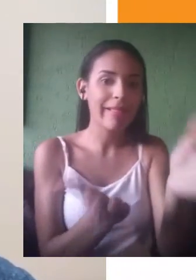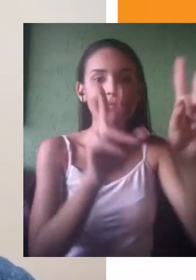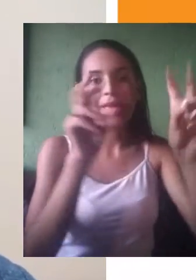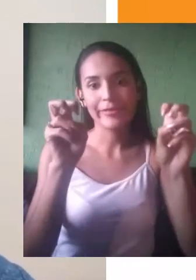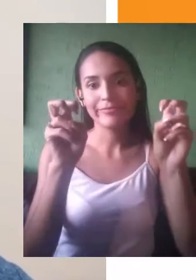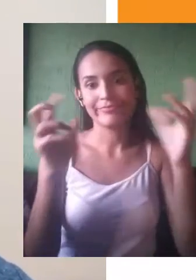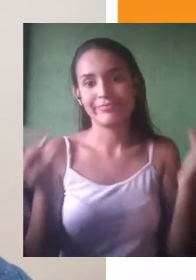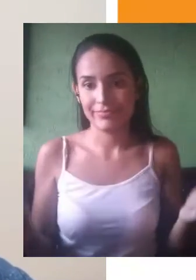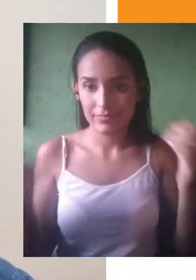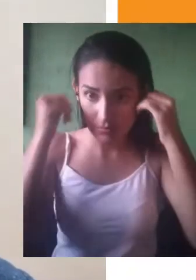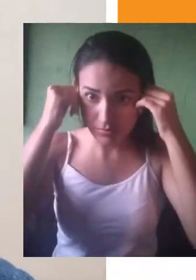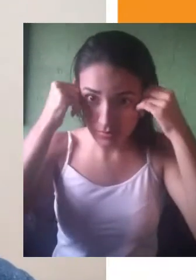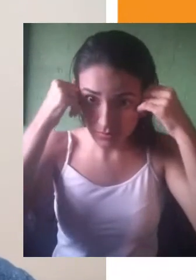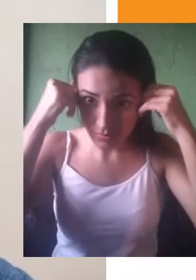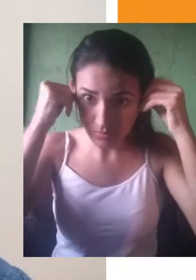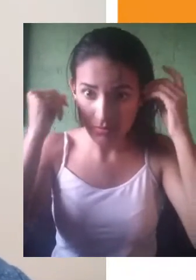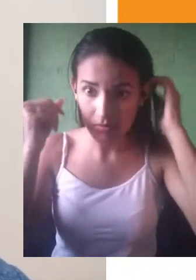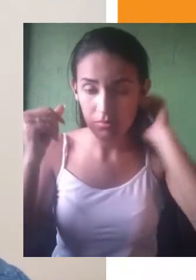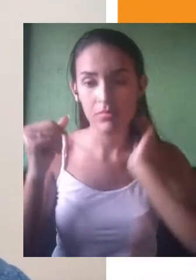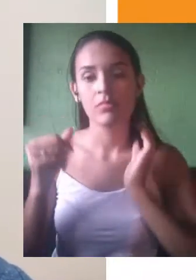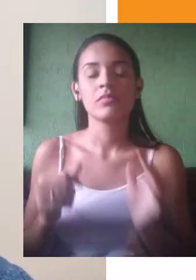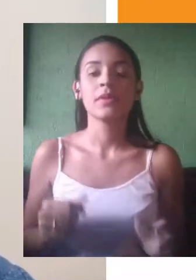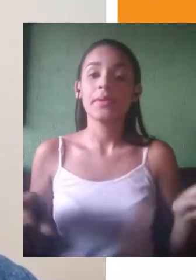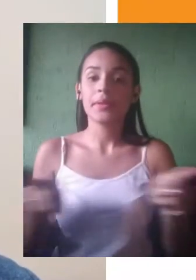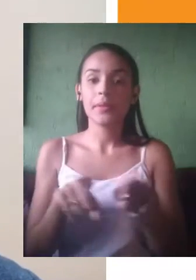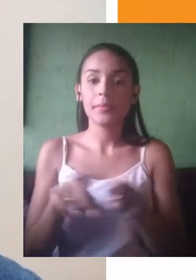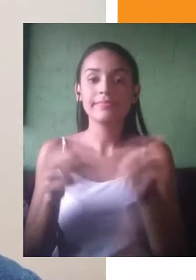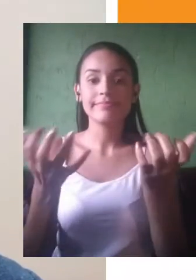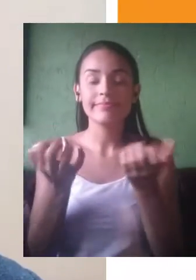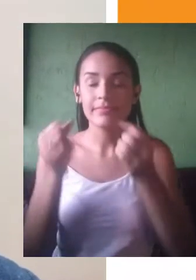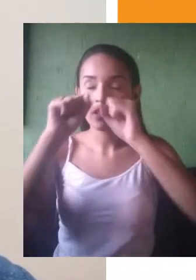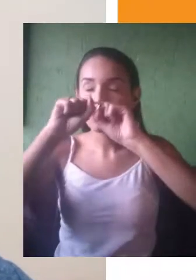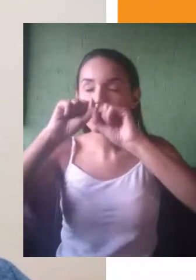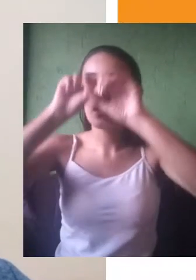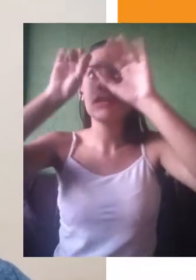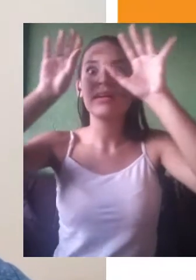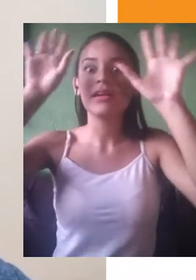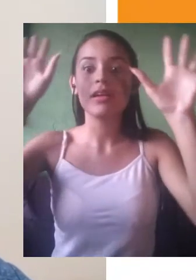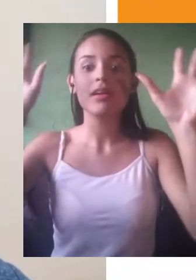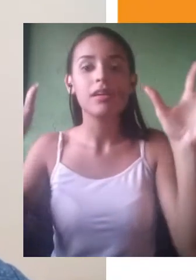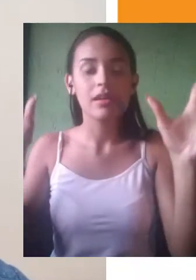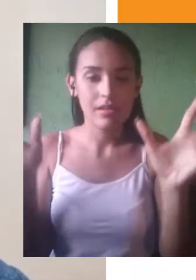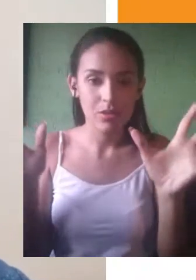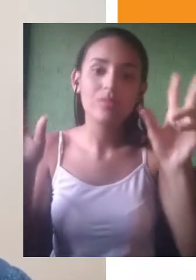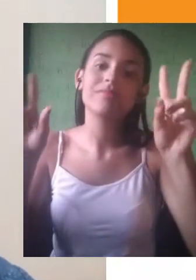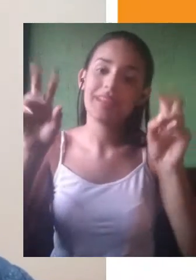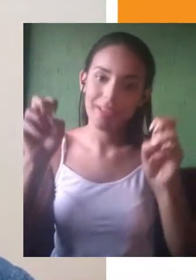Ou ainda pode ajudar a entender qual é essa temática. Quando é uma temática que nos deixa inseguros, que nós não